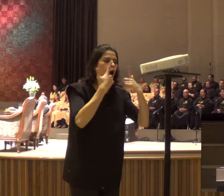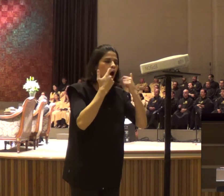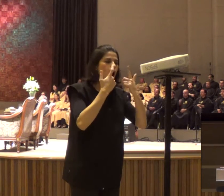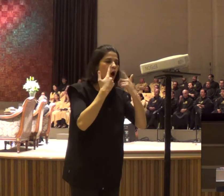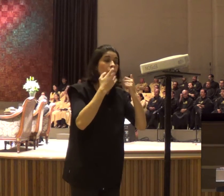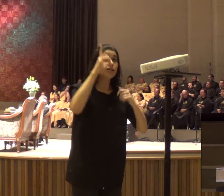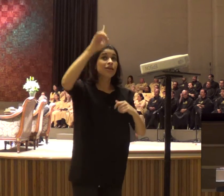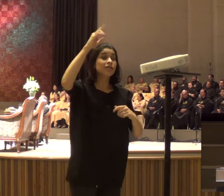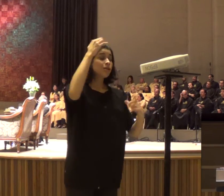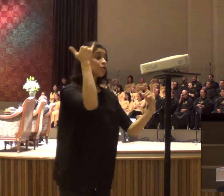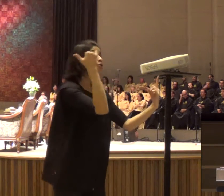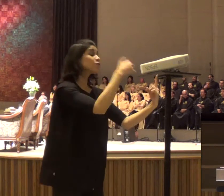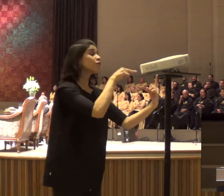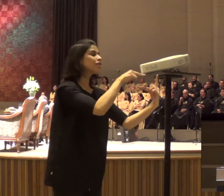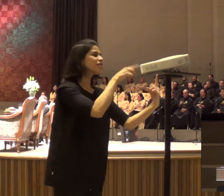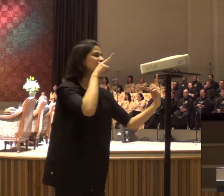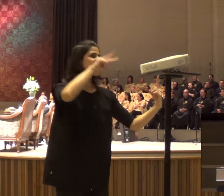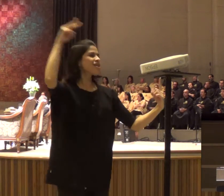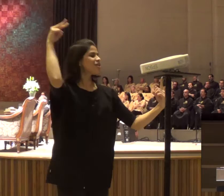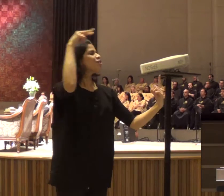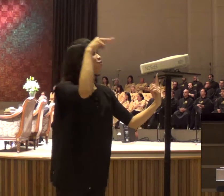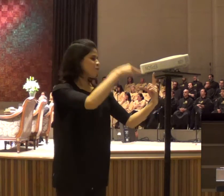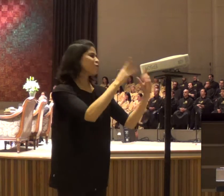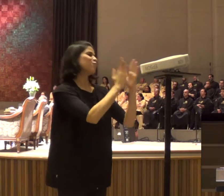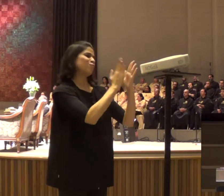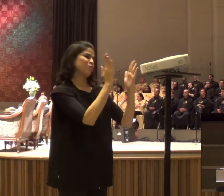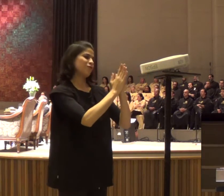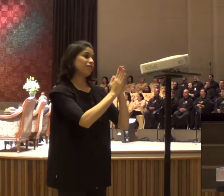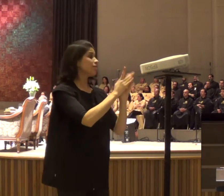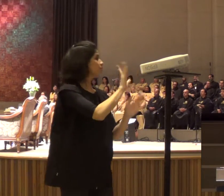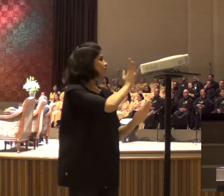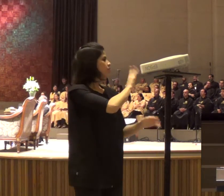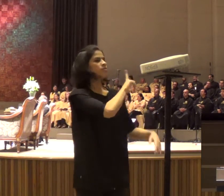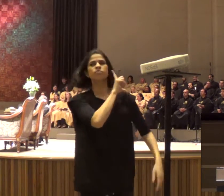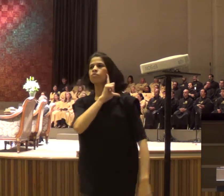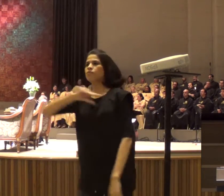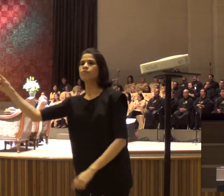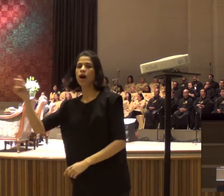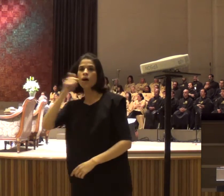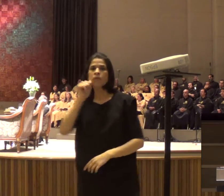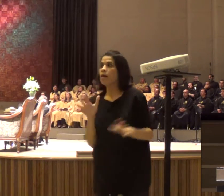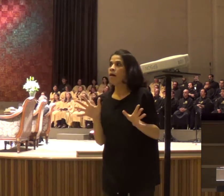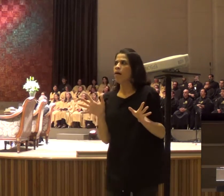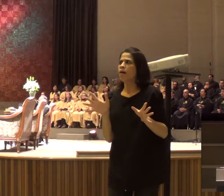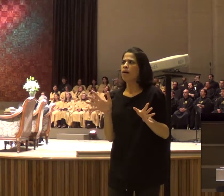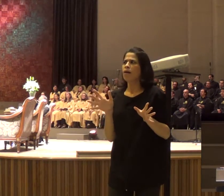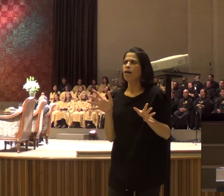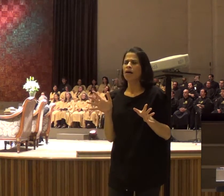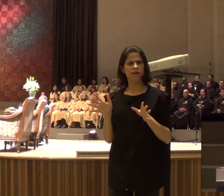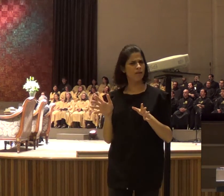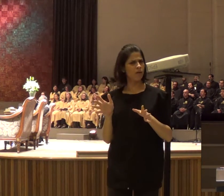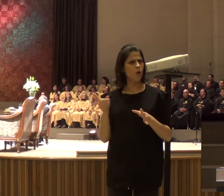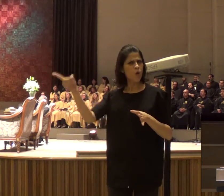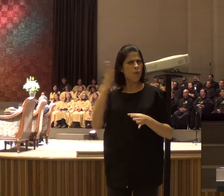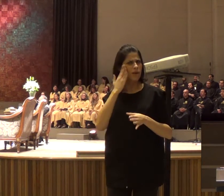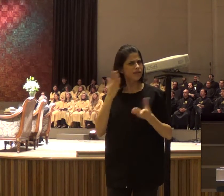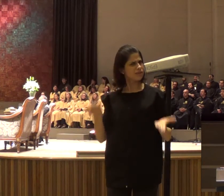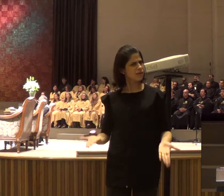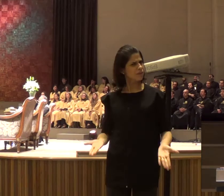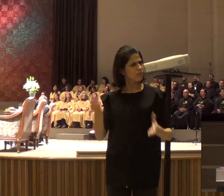dizer para a senhora, que Ele ouviu a sua oração, virou as costas e foi embora, e de repente aquela senhora chegou na cela, e disse